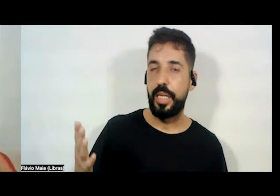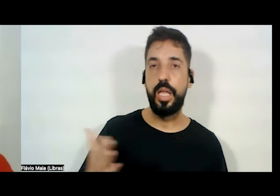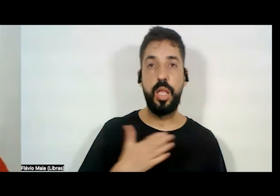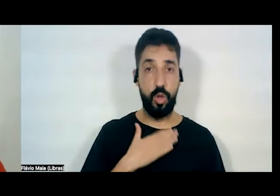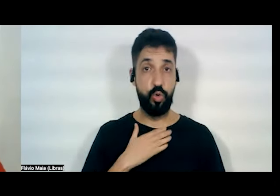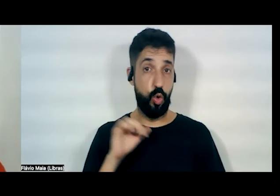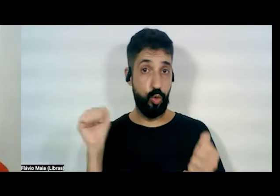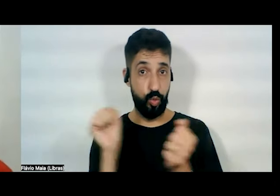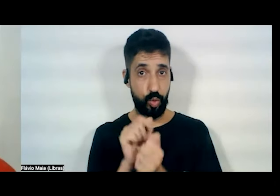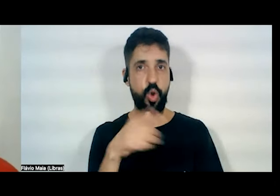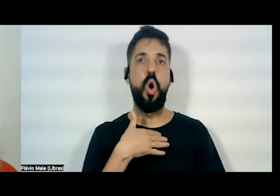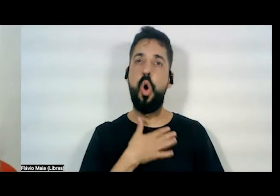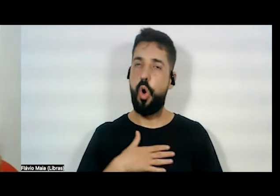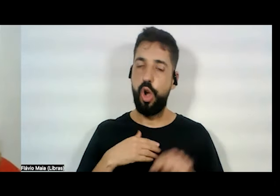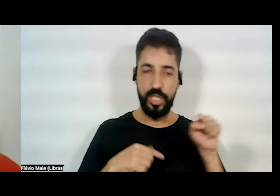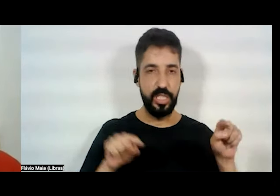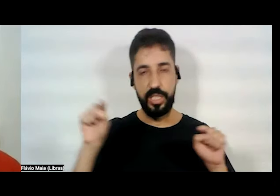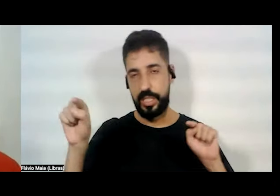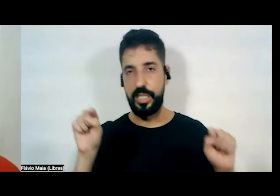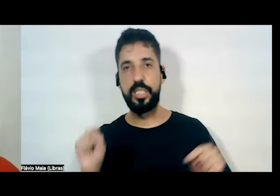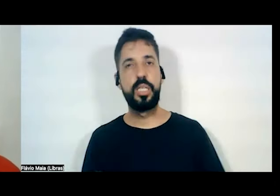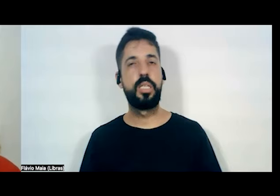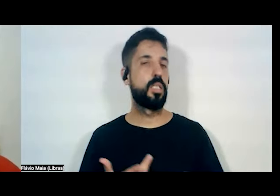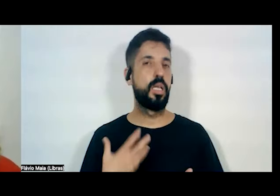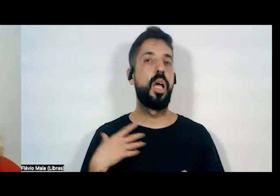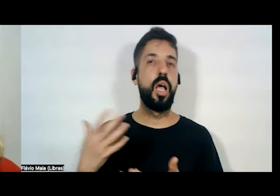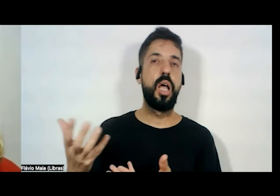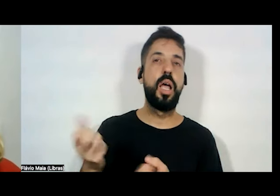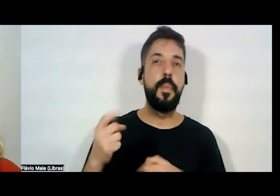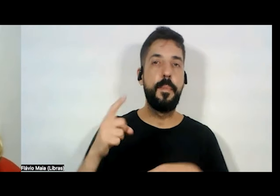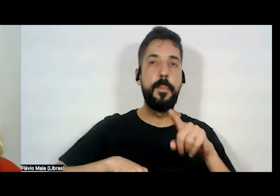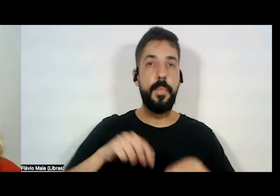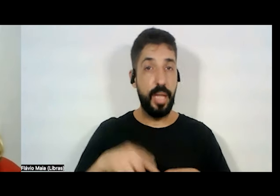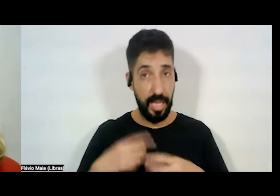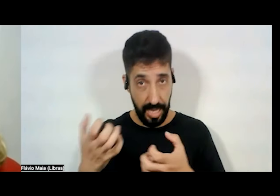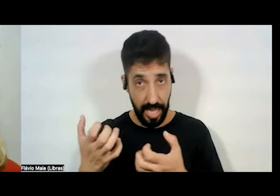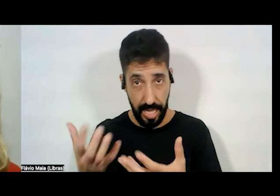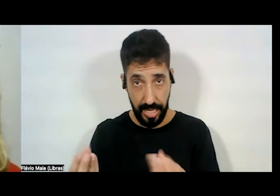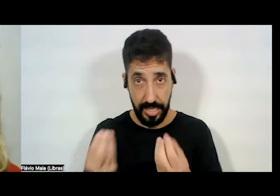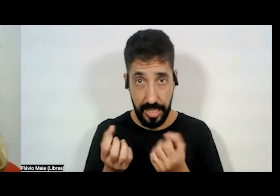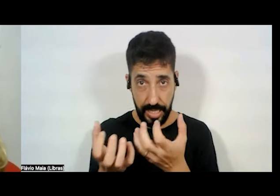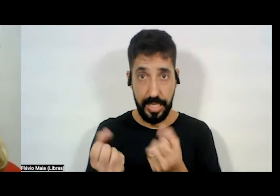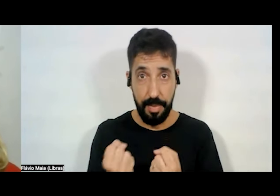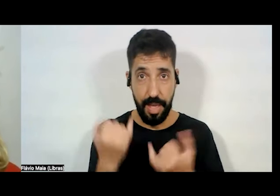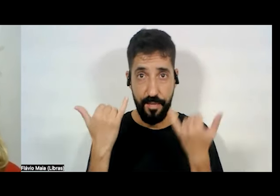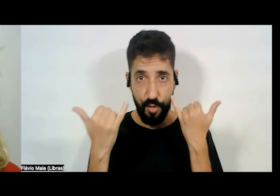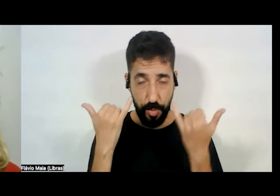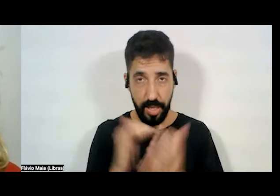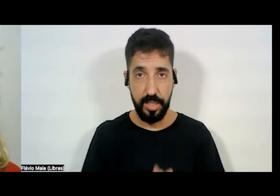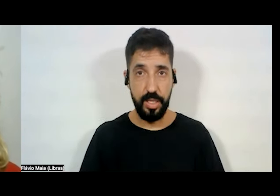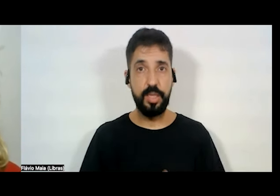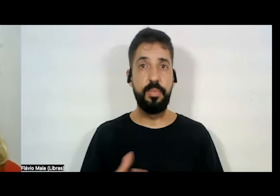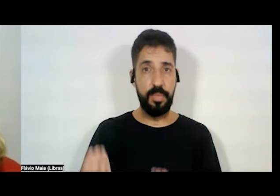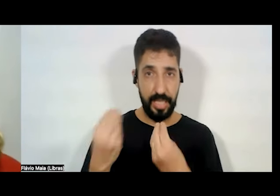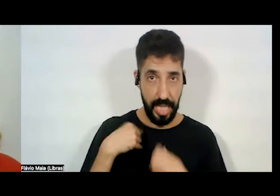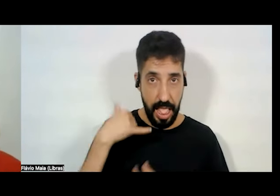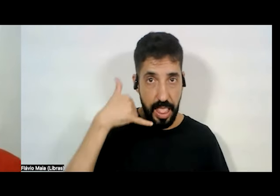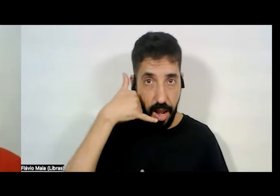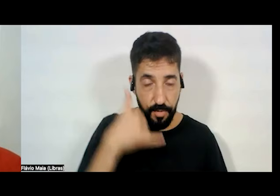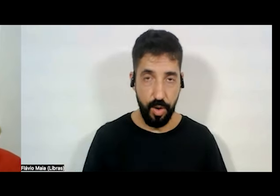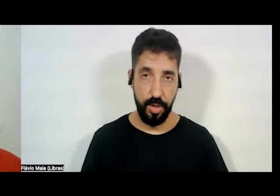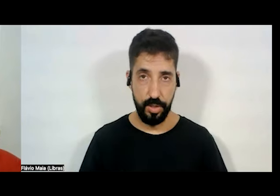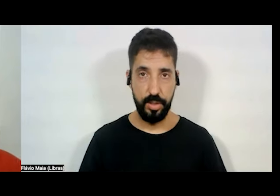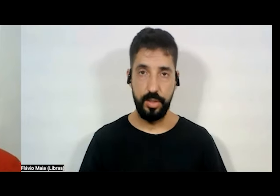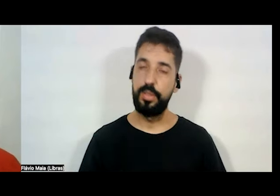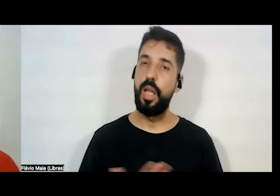eu gosto disso, eu gosto daquilo, eu pergunto, quer receber os materiais? Quer receber informação? Quer ficar com o meu telefone? Aí eu dou